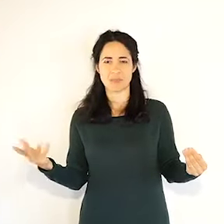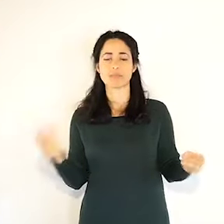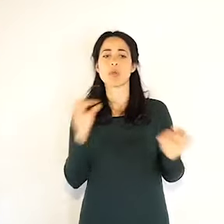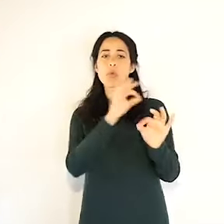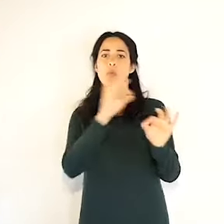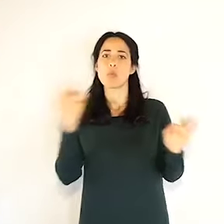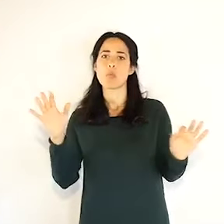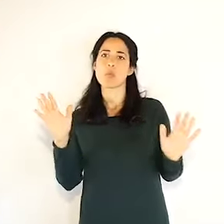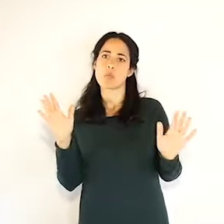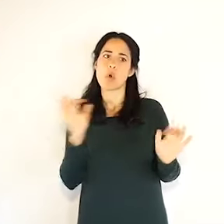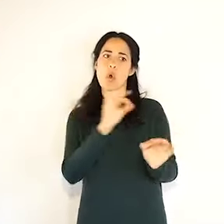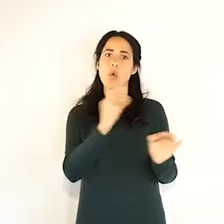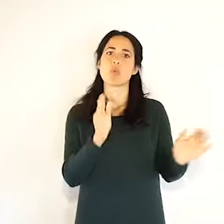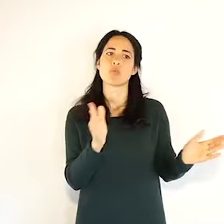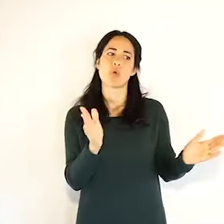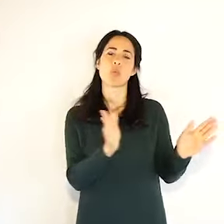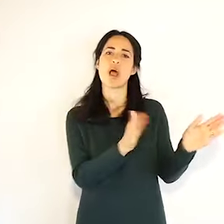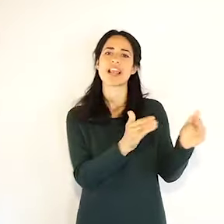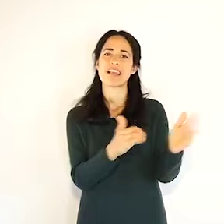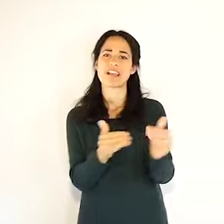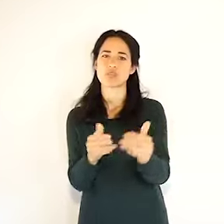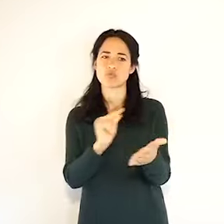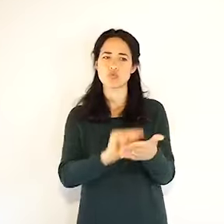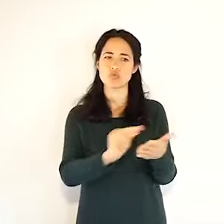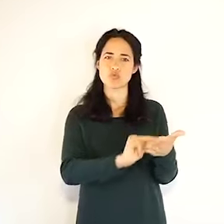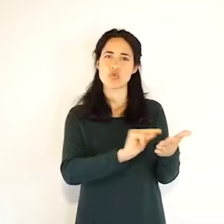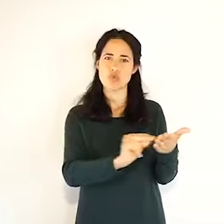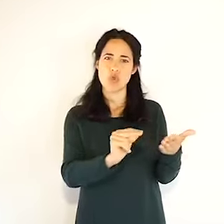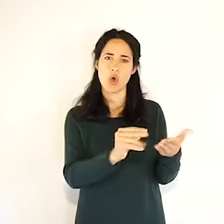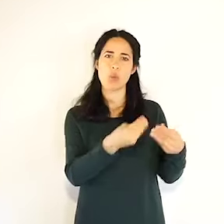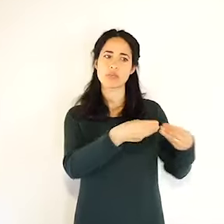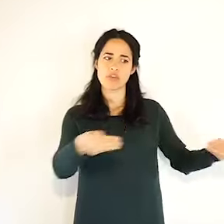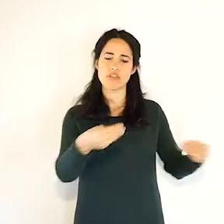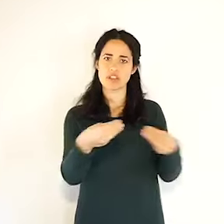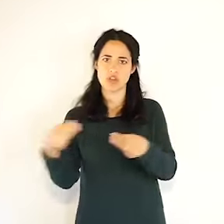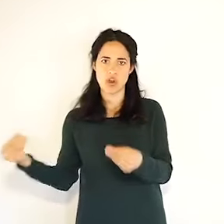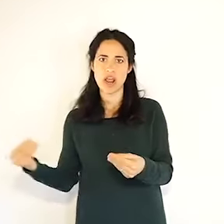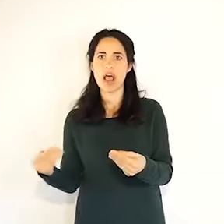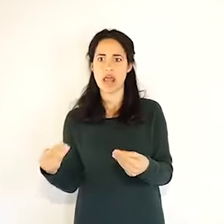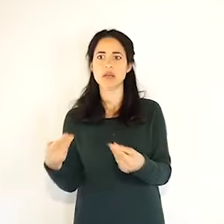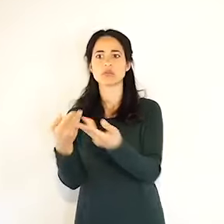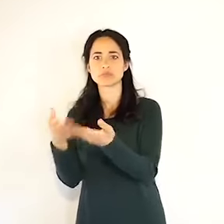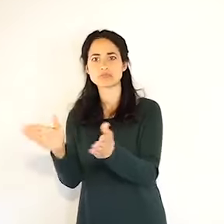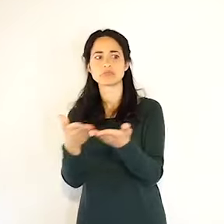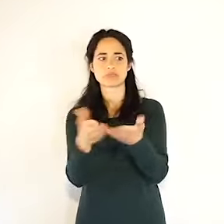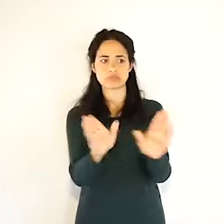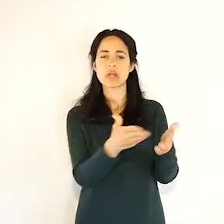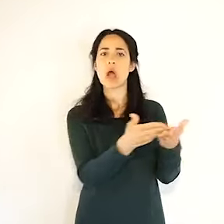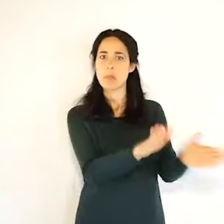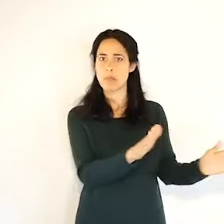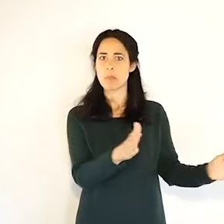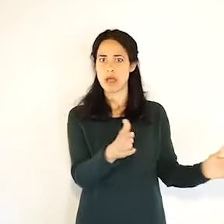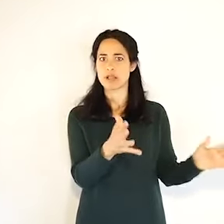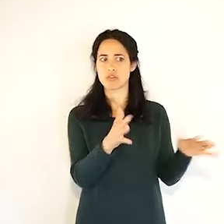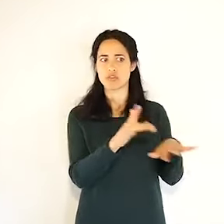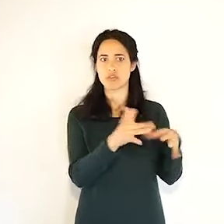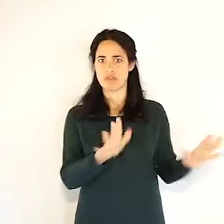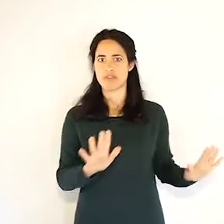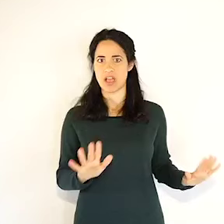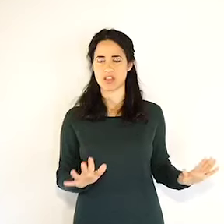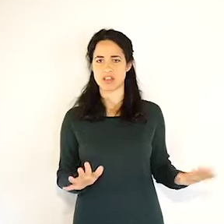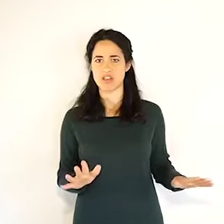perché in quel caso naturalmente il contatto tra le persone è un contatto molto ravvicinato anche se